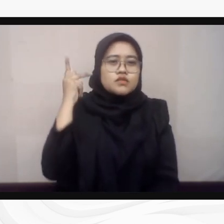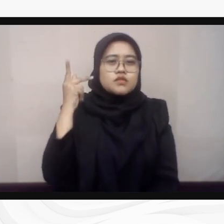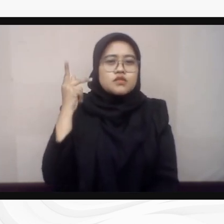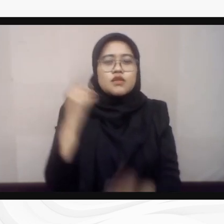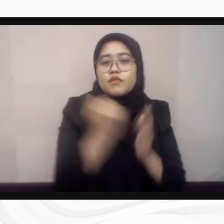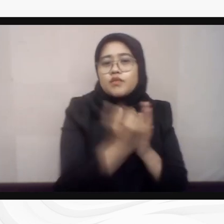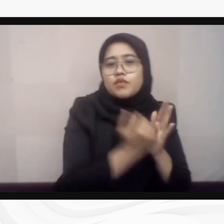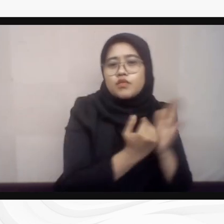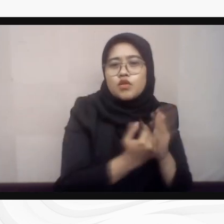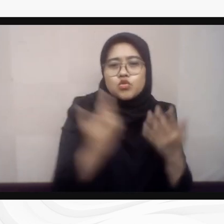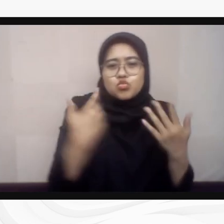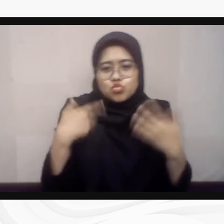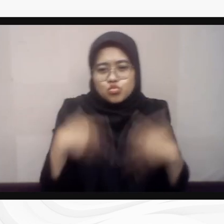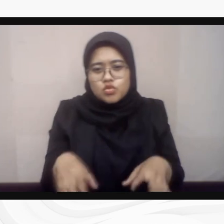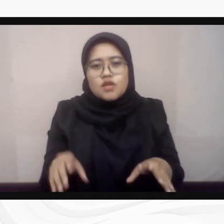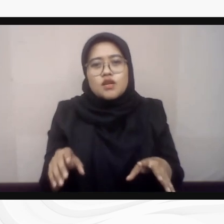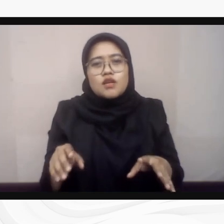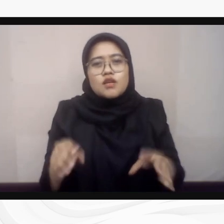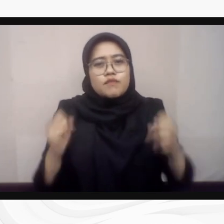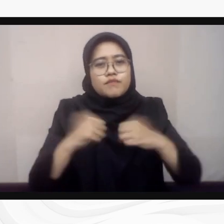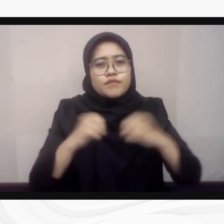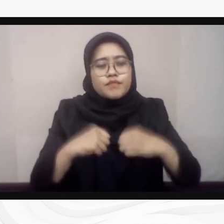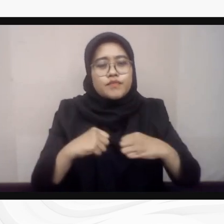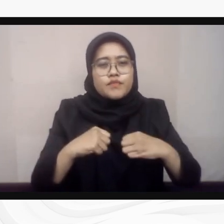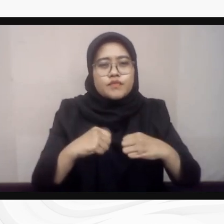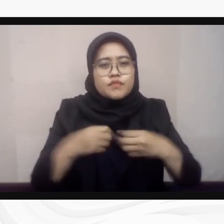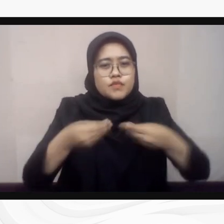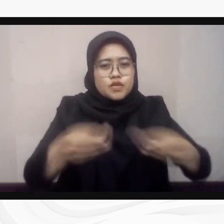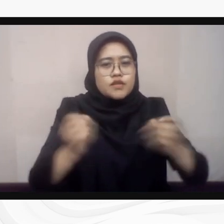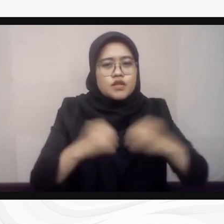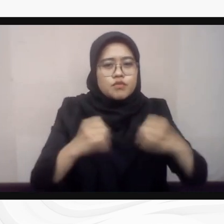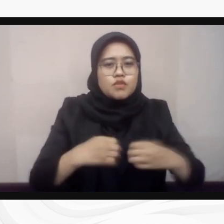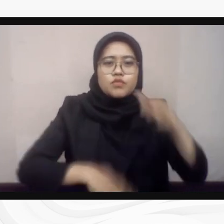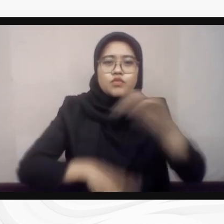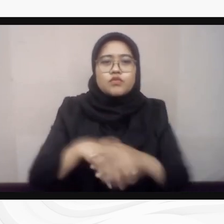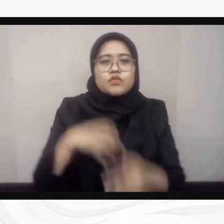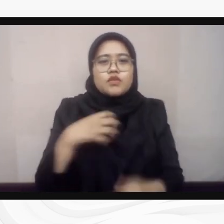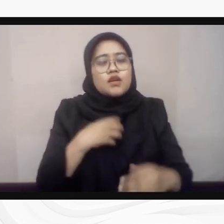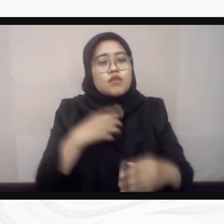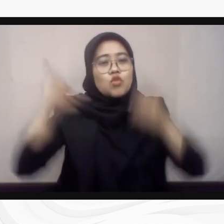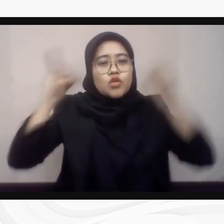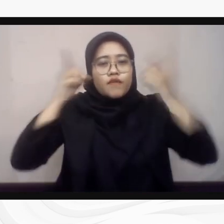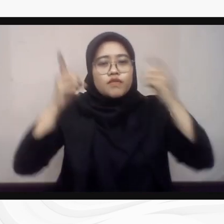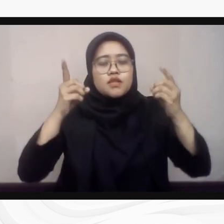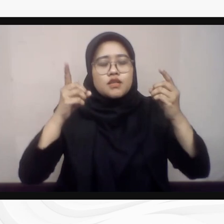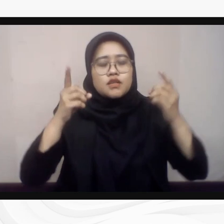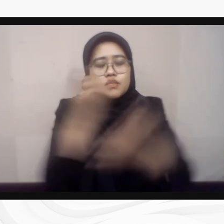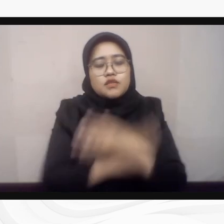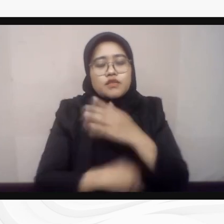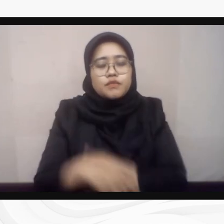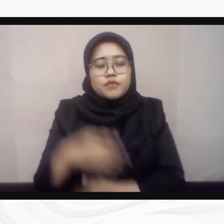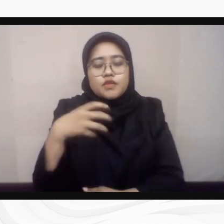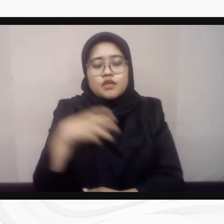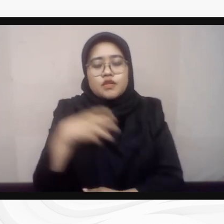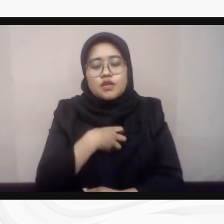jaminan pemenuhan hak politik defable dan penyandang disabilitas. Hak memilih dan dipilih defable masih sering